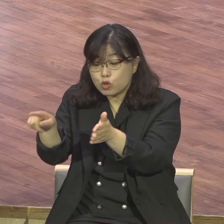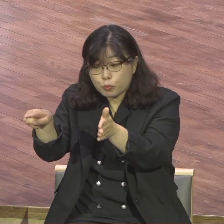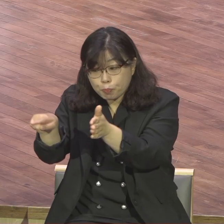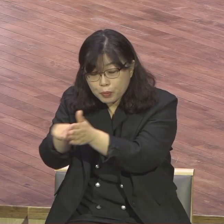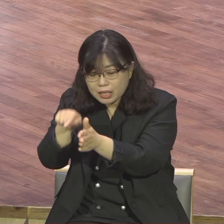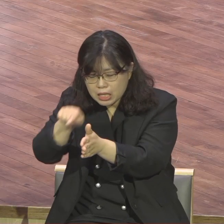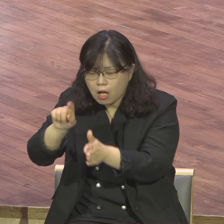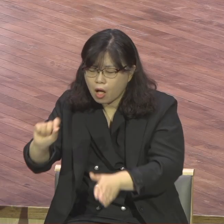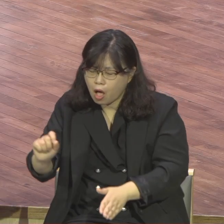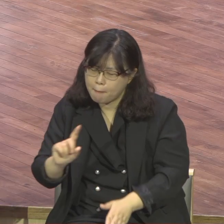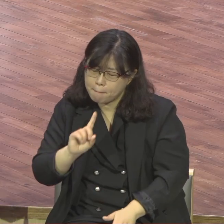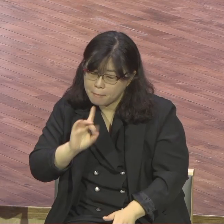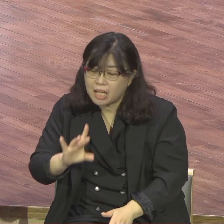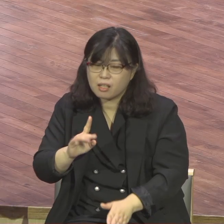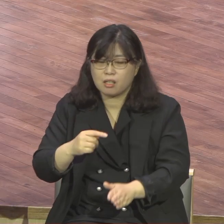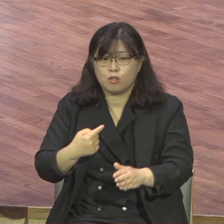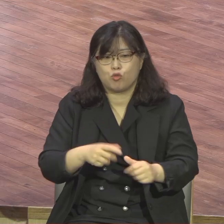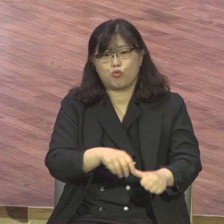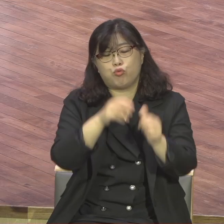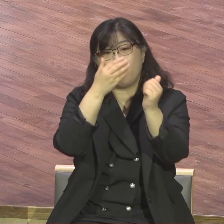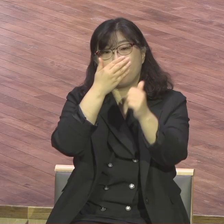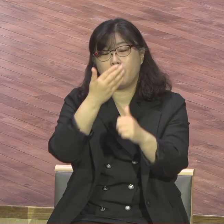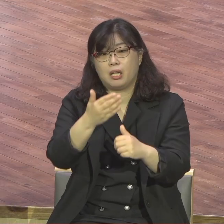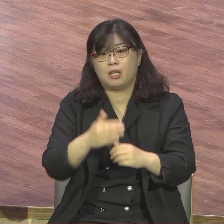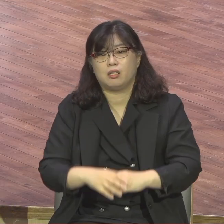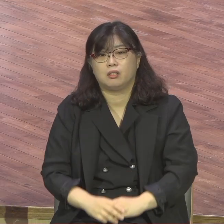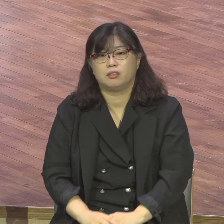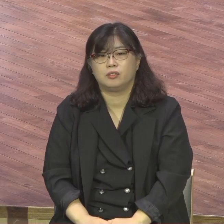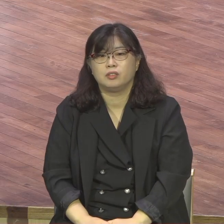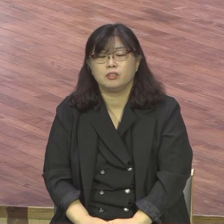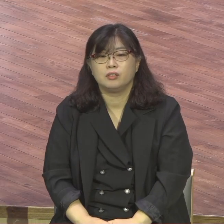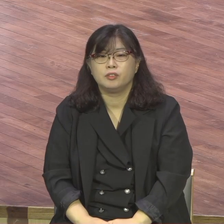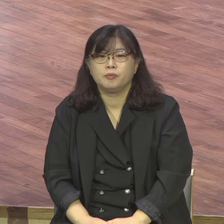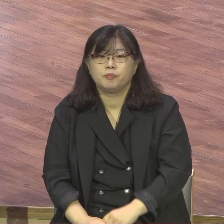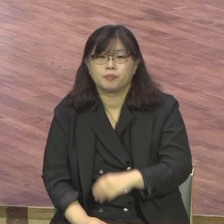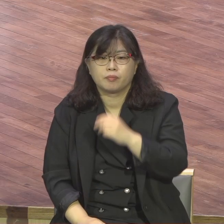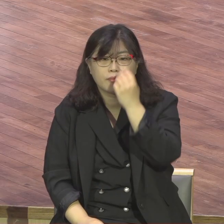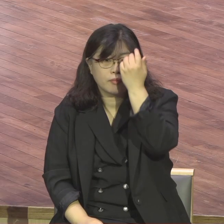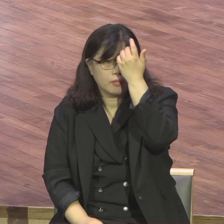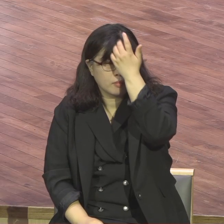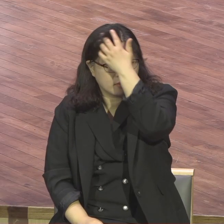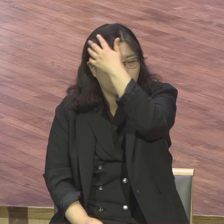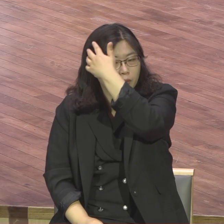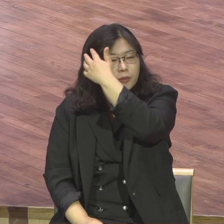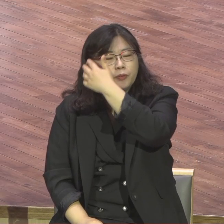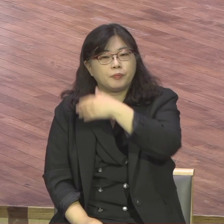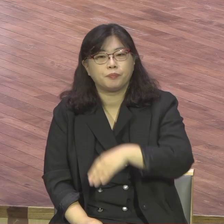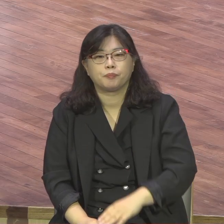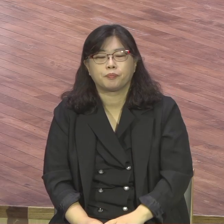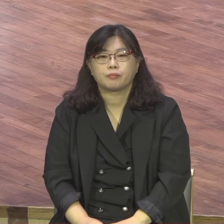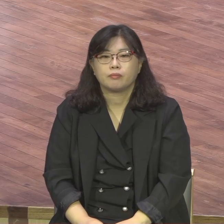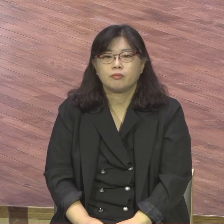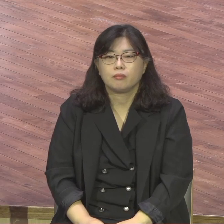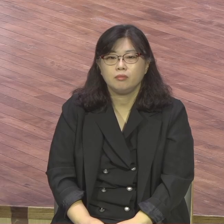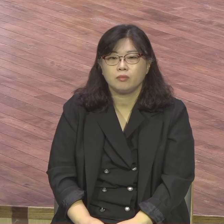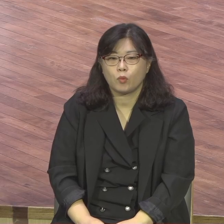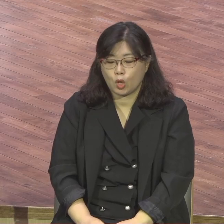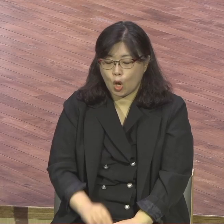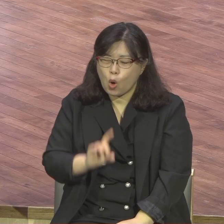죄삼받고 어렵다함을 얻는다는 것이고 이것은 어떤 인간의